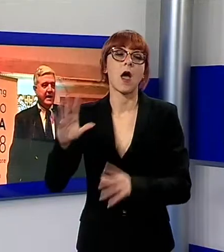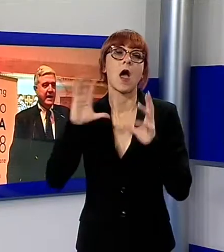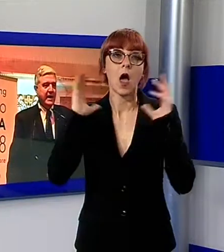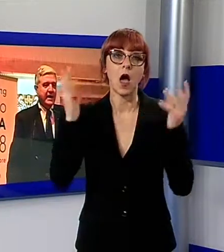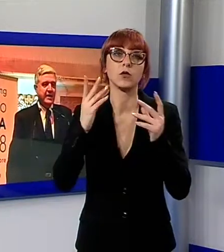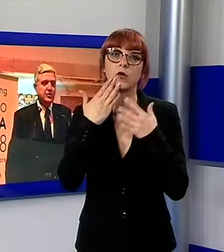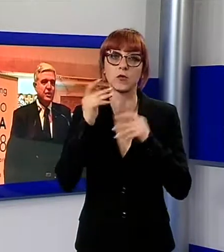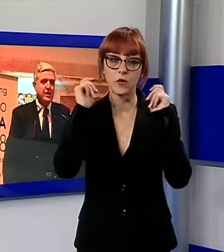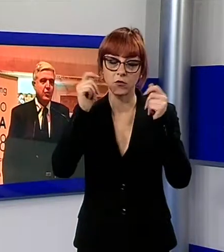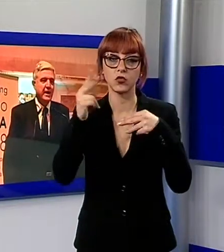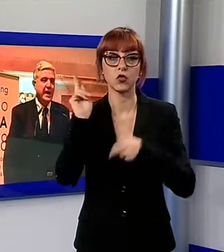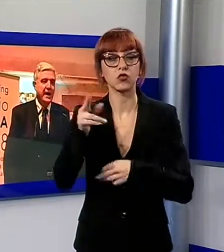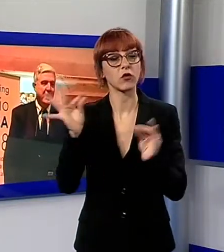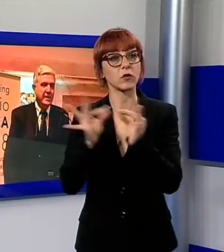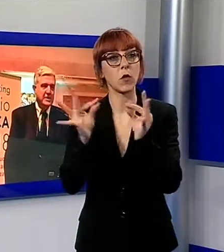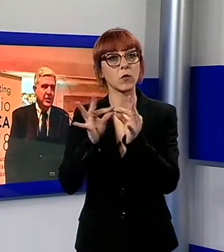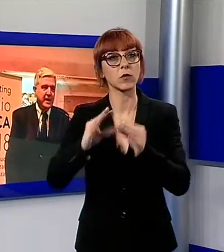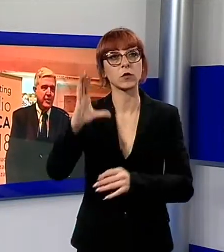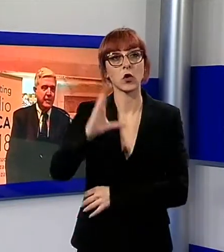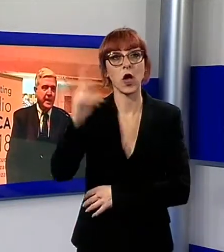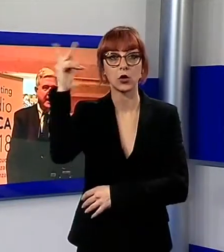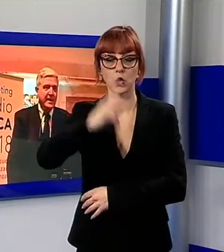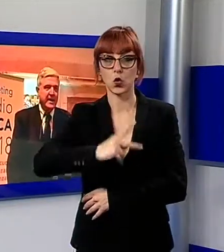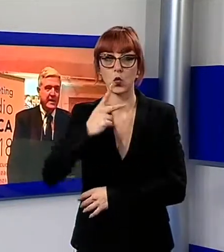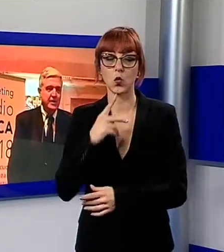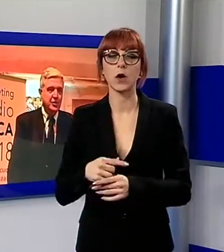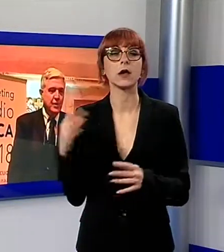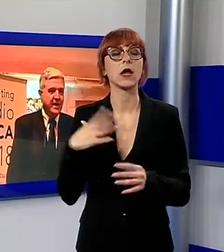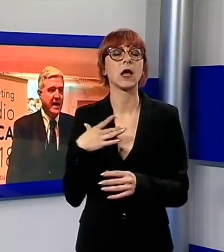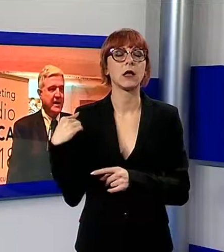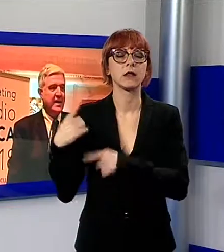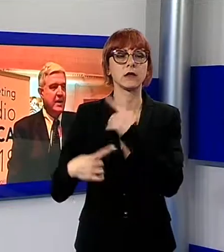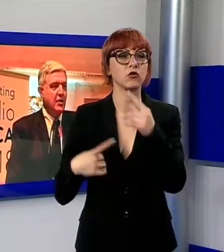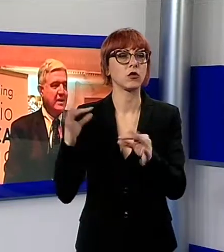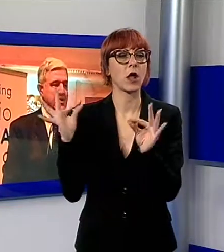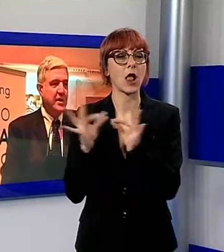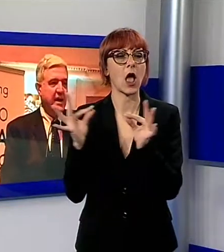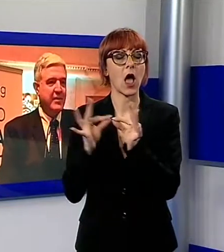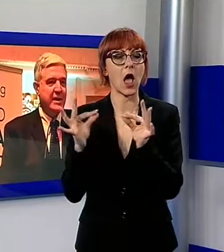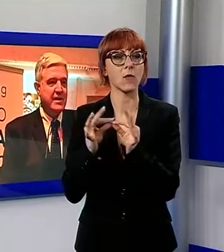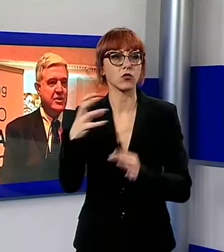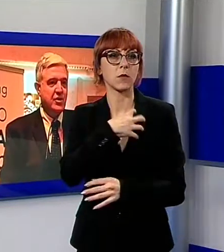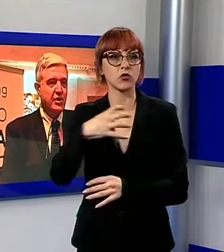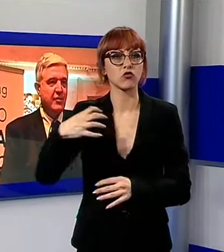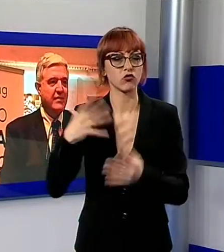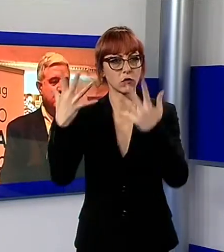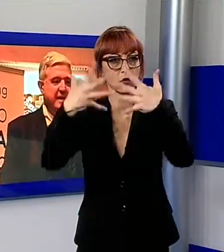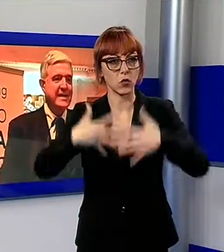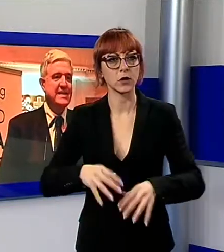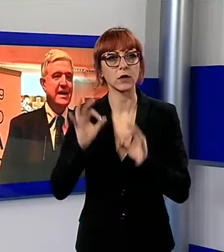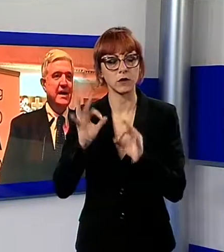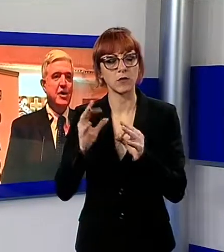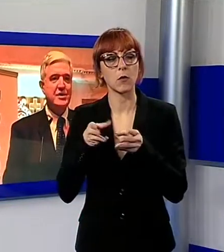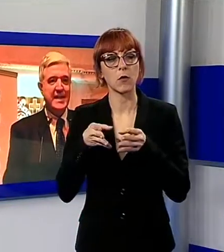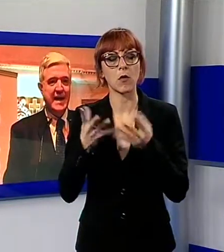di Cardio Lucca, il tradizionale meeting espressione del prezioso patrimonio scientifico e organizzativo della cardiologia di Lucca.